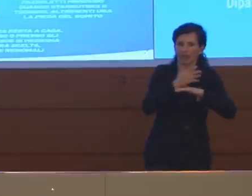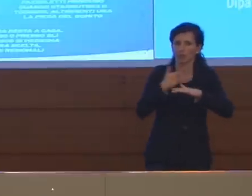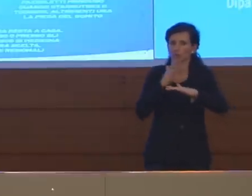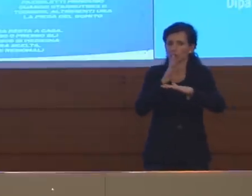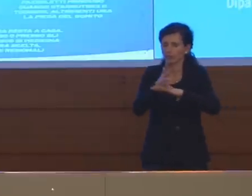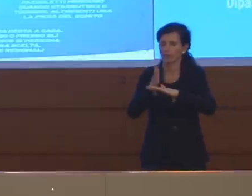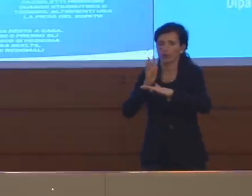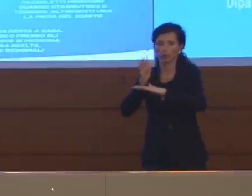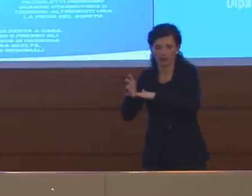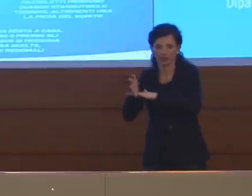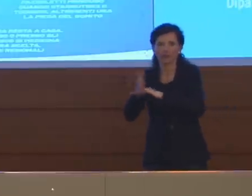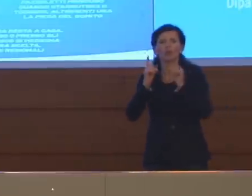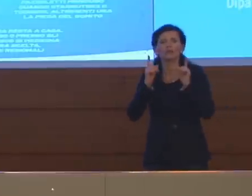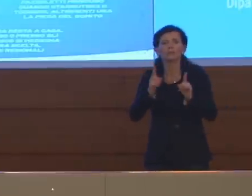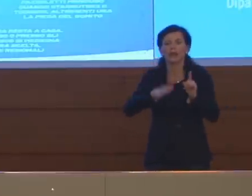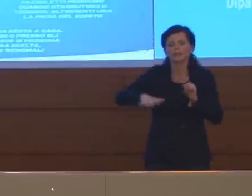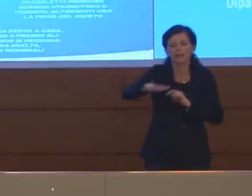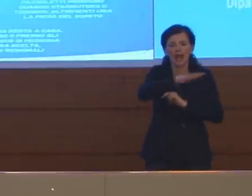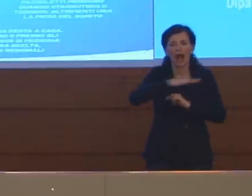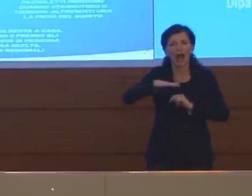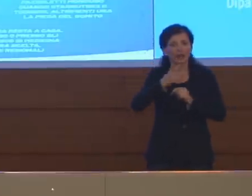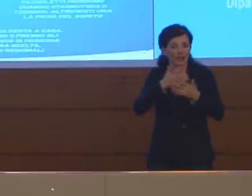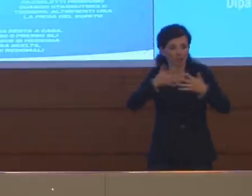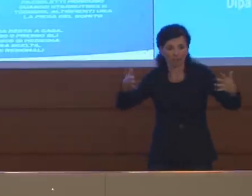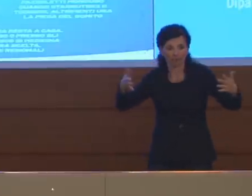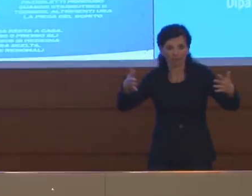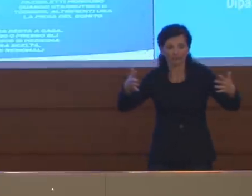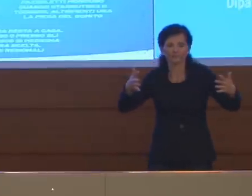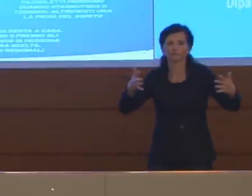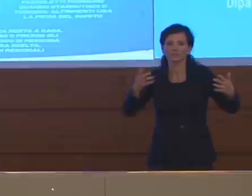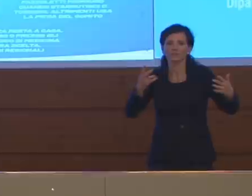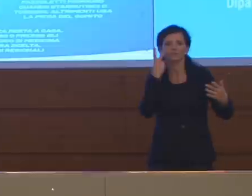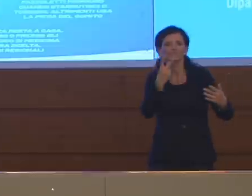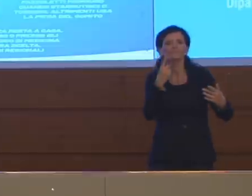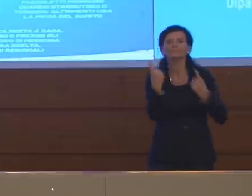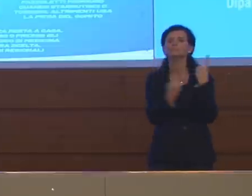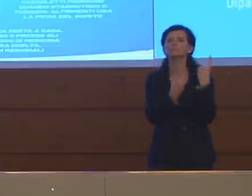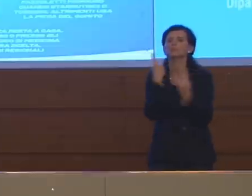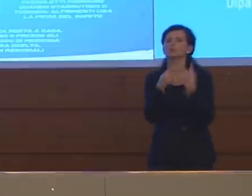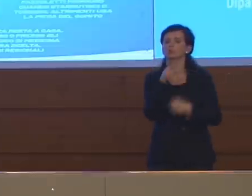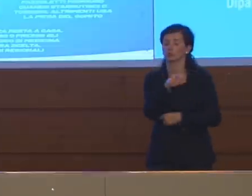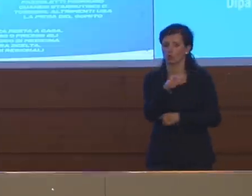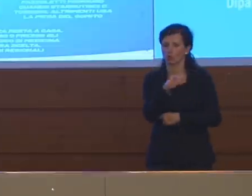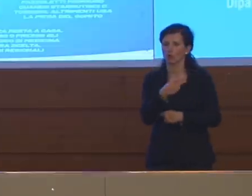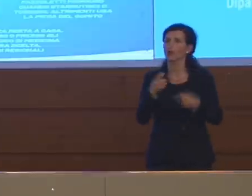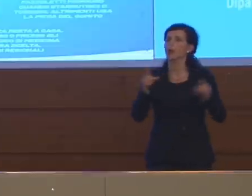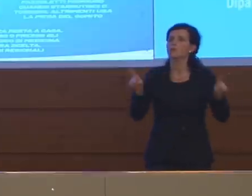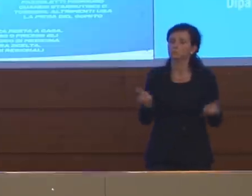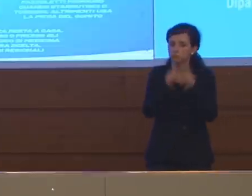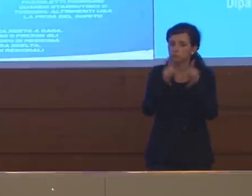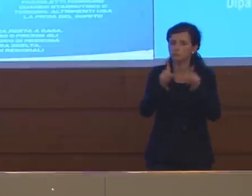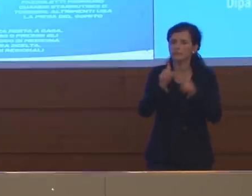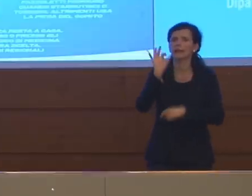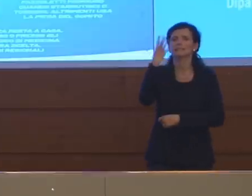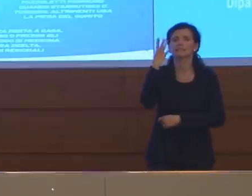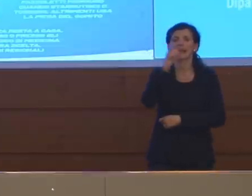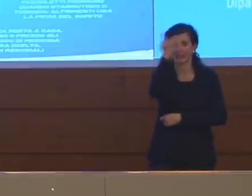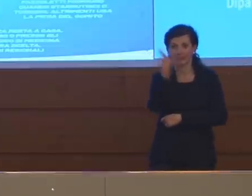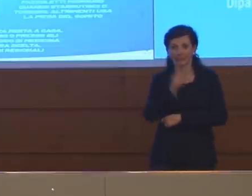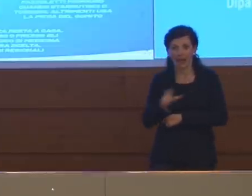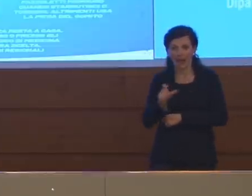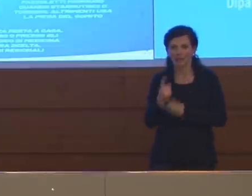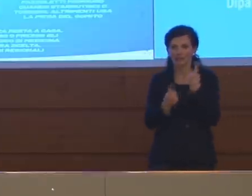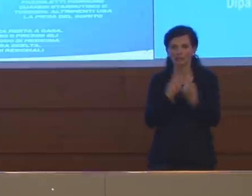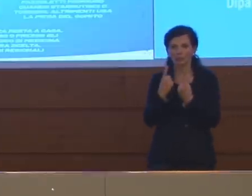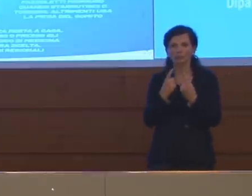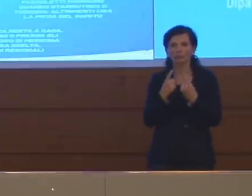è vasta l'area, però di contenimento in quel contesto. Lo scenario è che se viceversa succede un problema in tutto il Paese, ma ovviamente